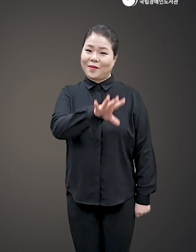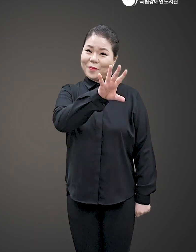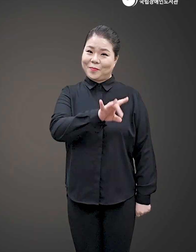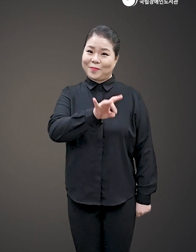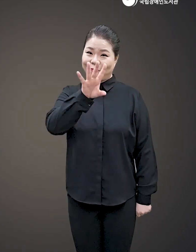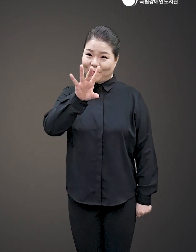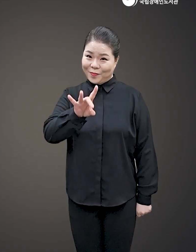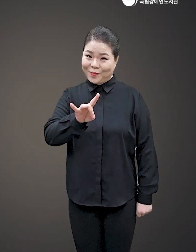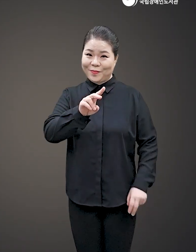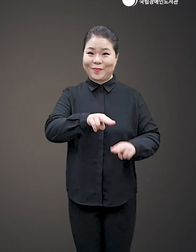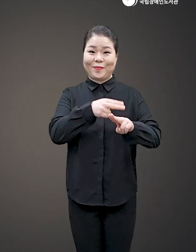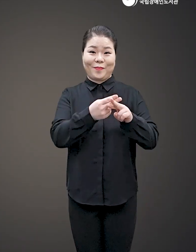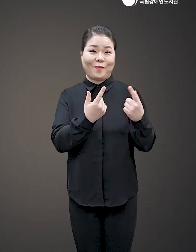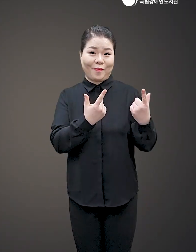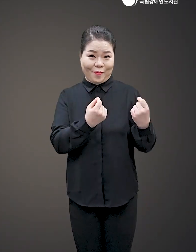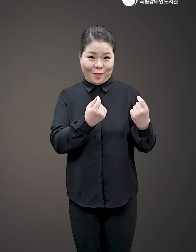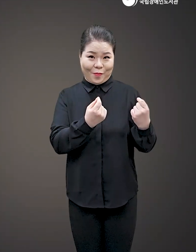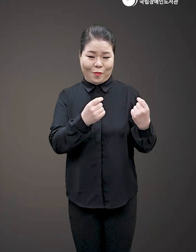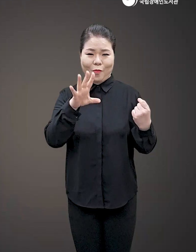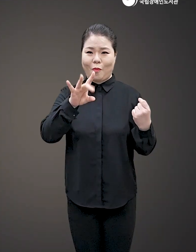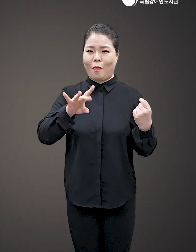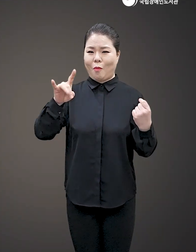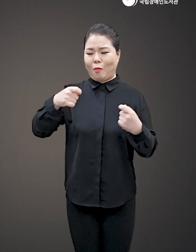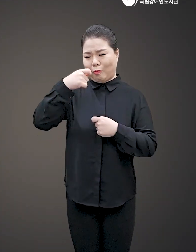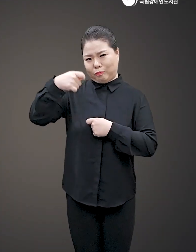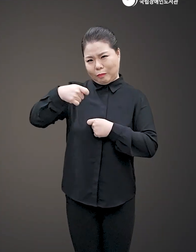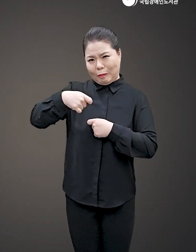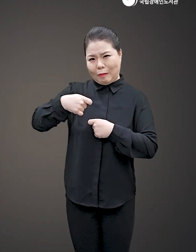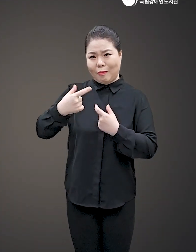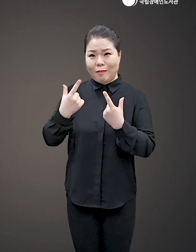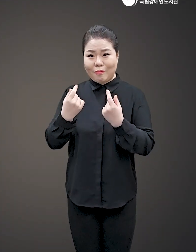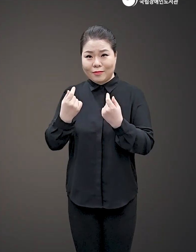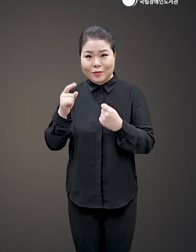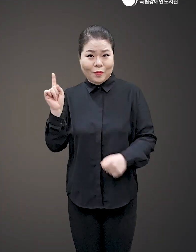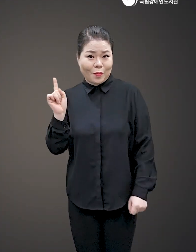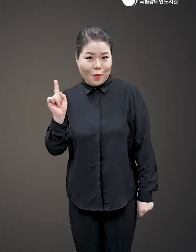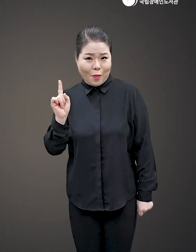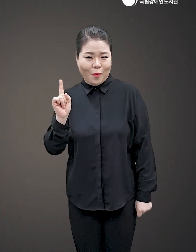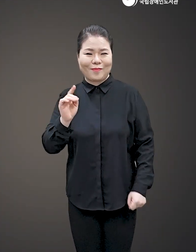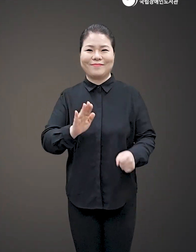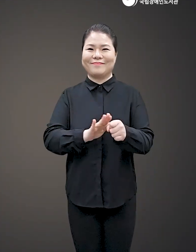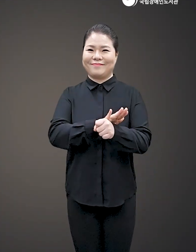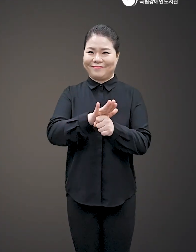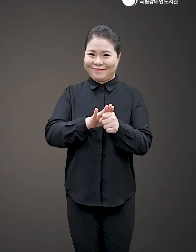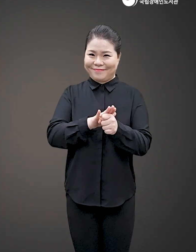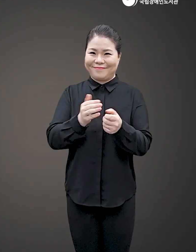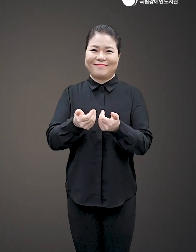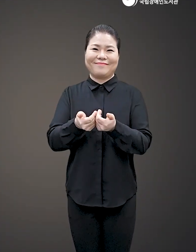때론 선물 같은 또 때론 가시 같은 사랑과 이별